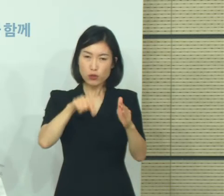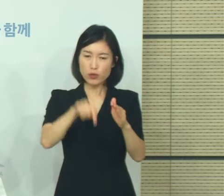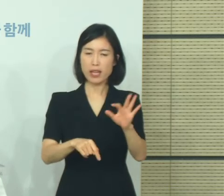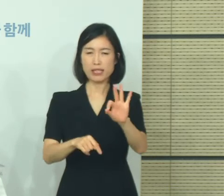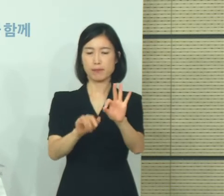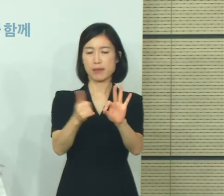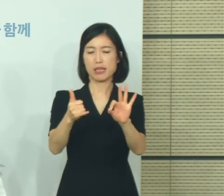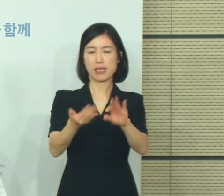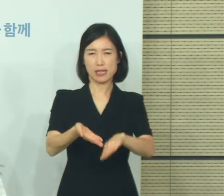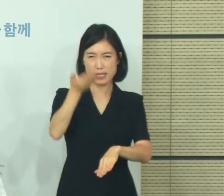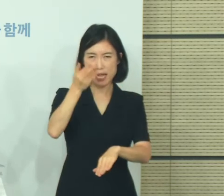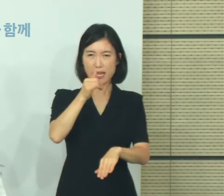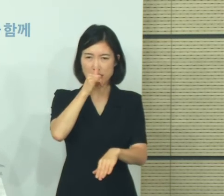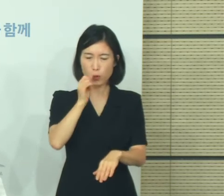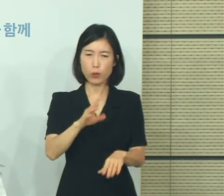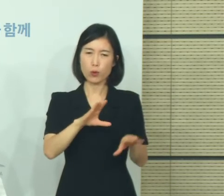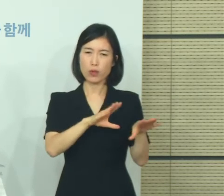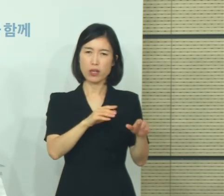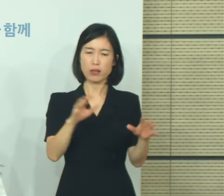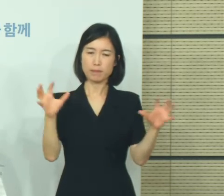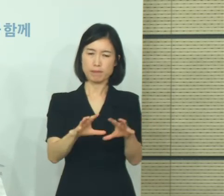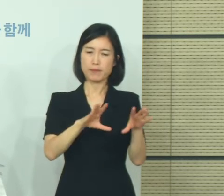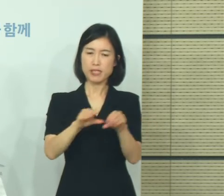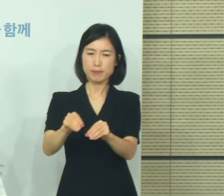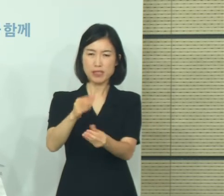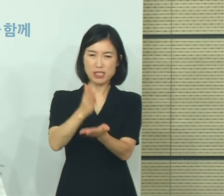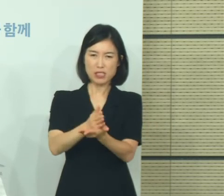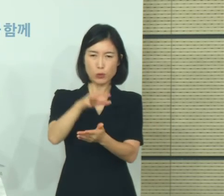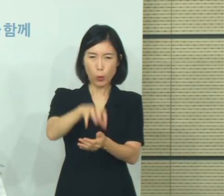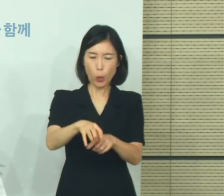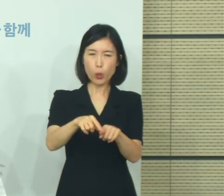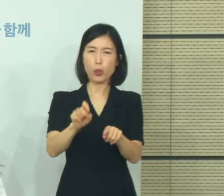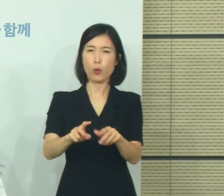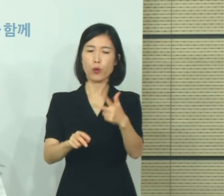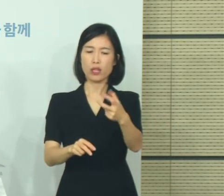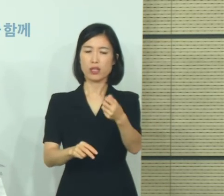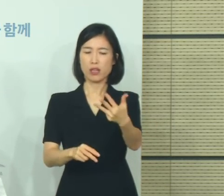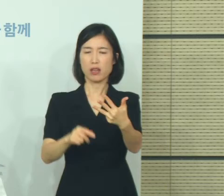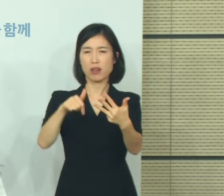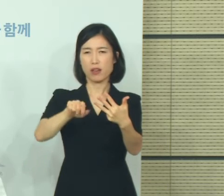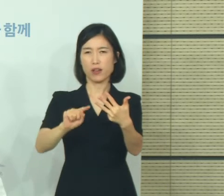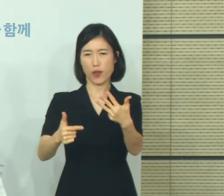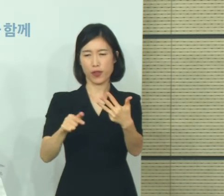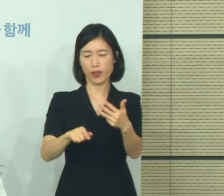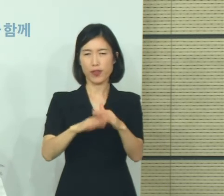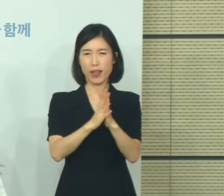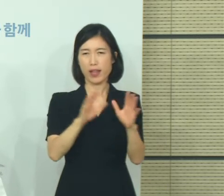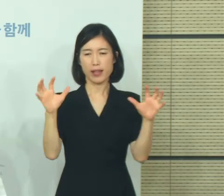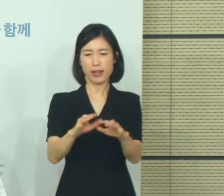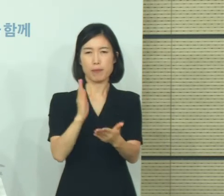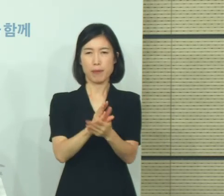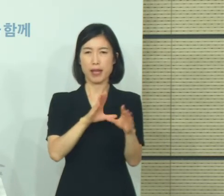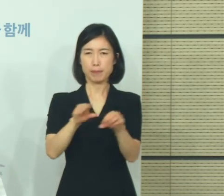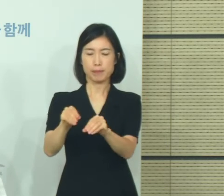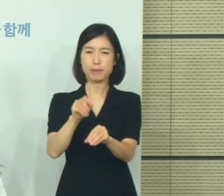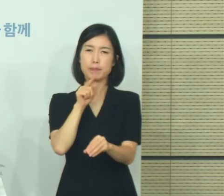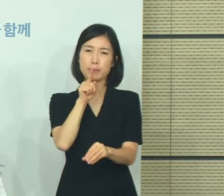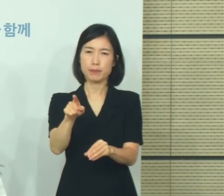신고하거나 금지구역에서의 집회를 신고한 이런 8건에 대해 검지를 통보하였습니다.